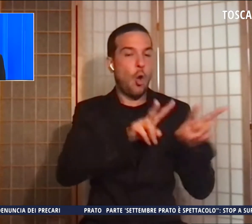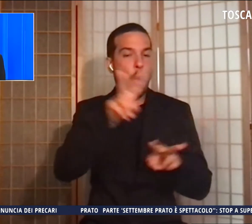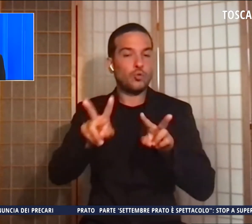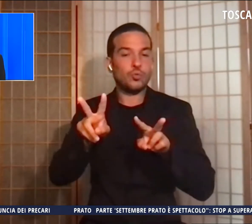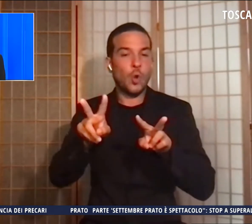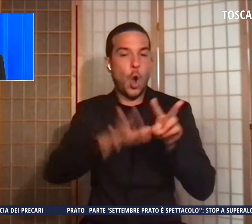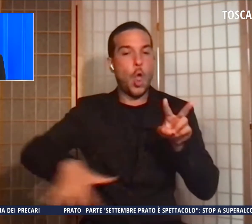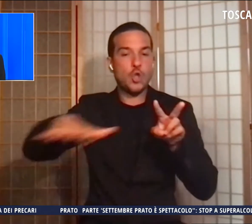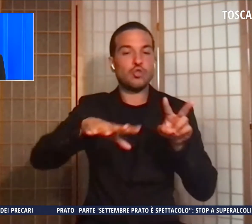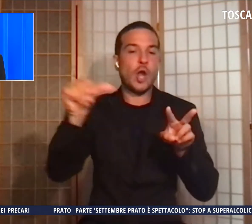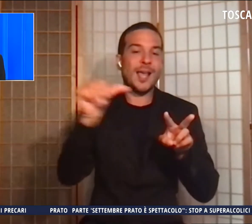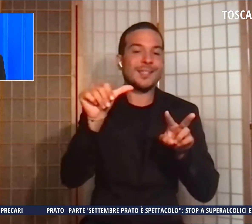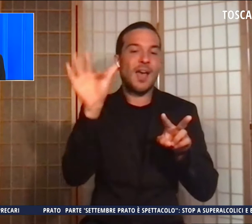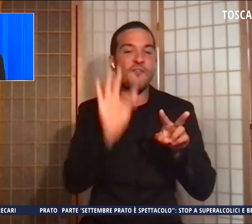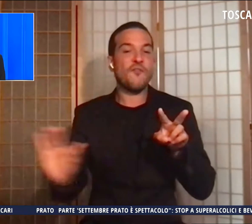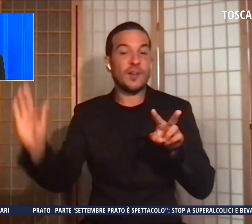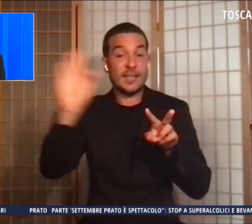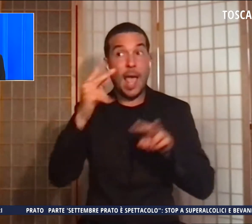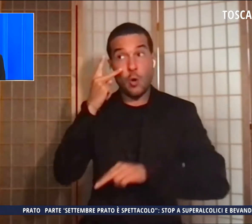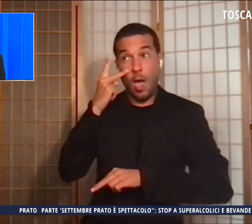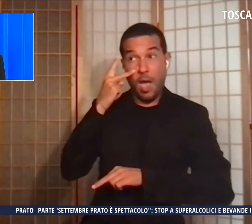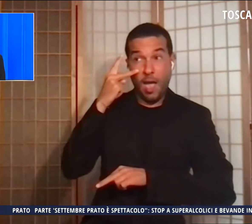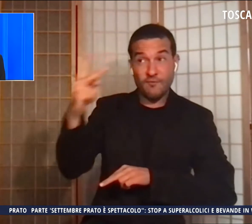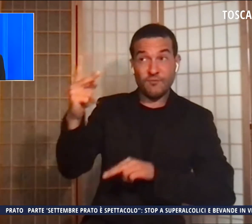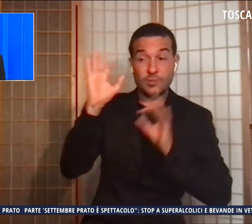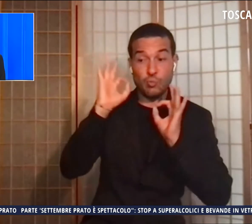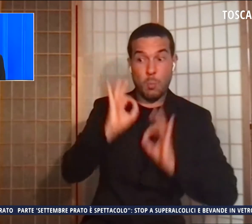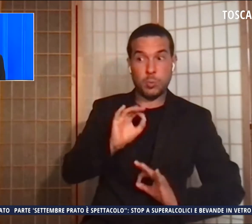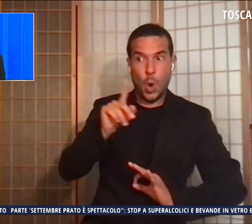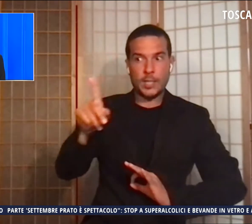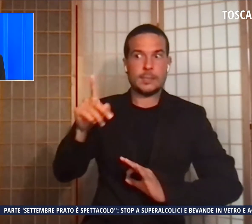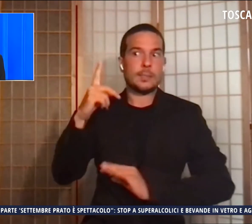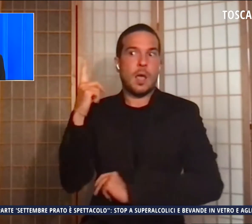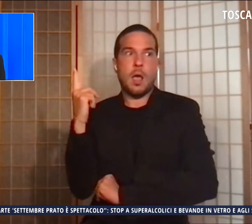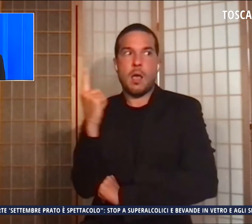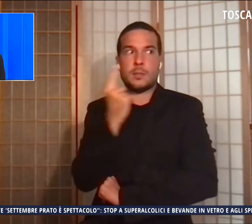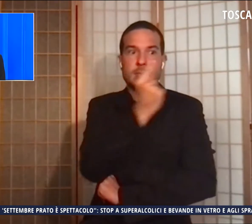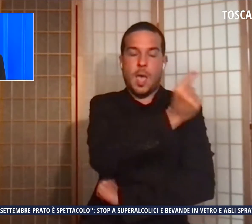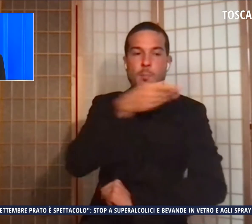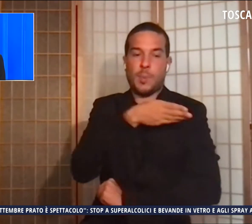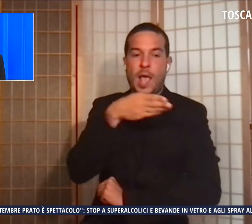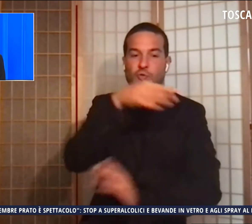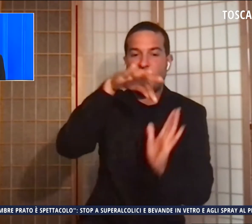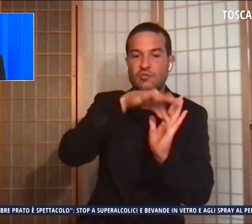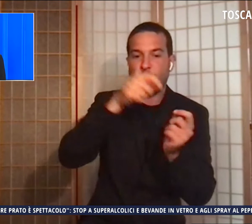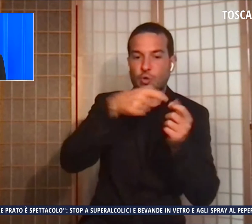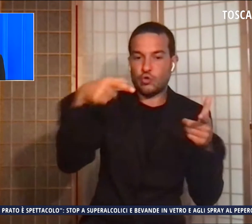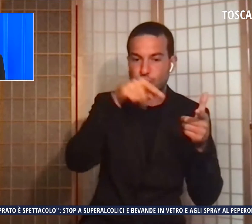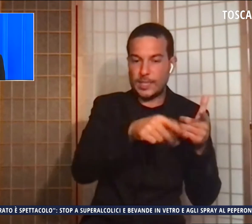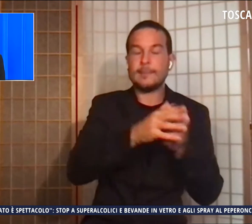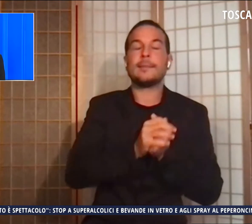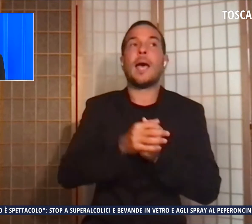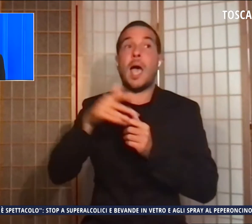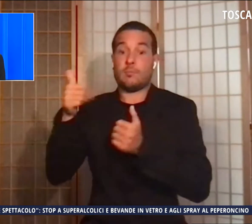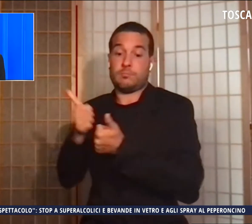Alla vista degli agenti si era allontanato velocemente per le vie del centro. Rintracciato poco dopo è